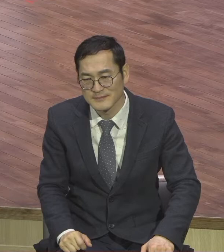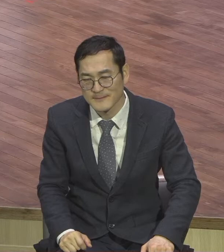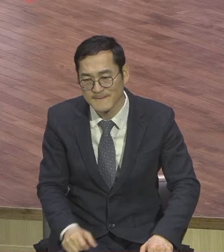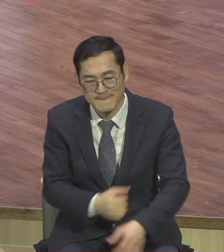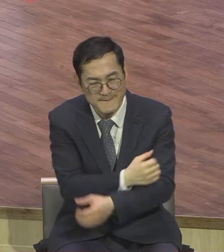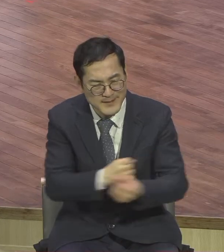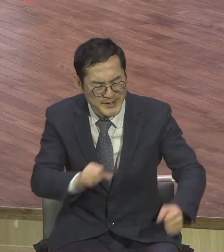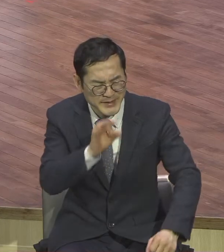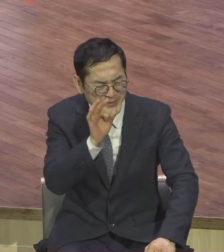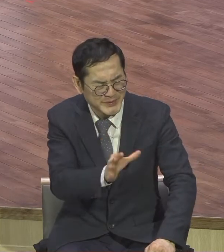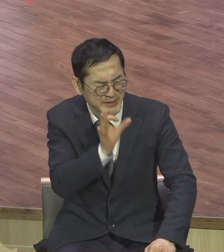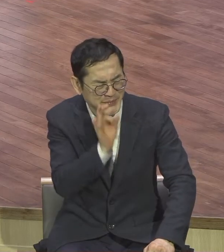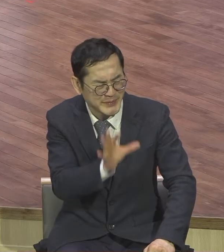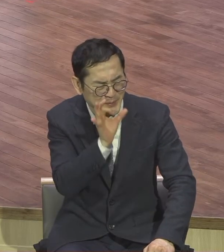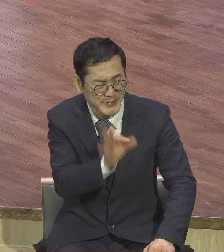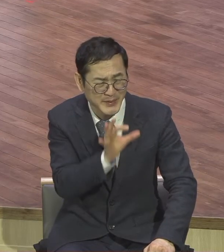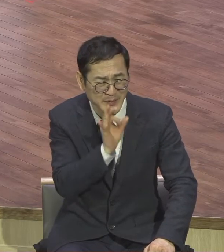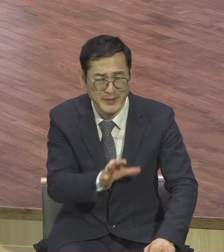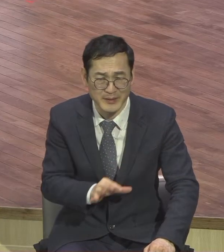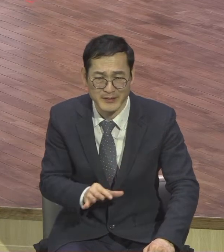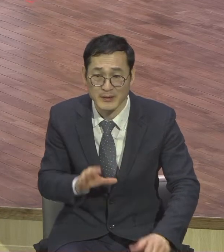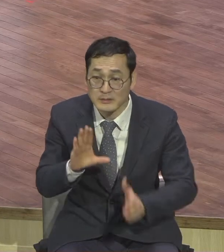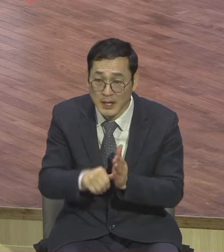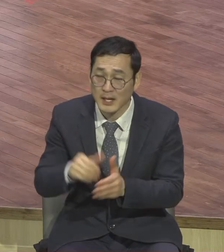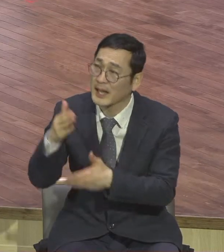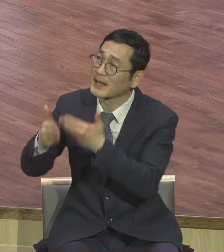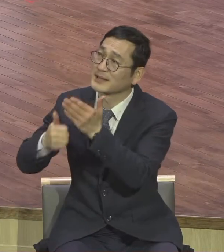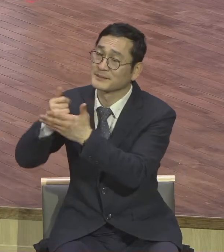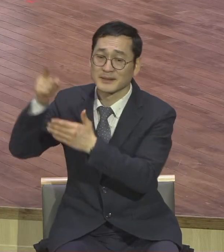하나님 앞에 합당하지 않는 삶이에요